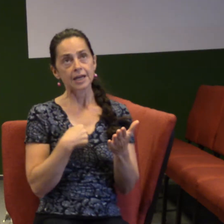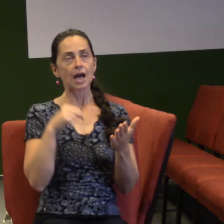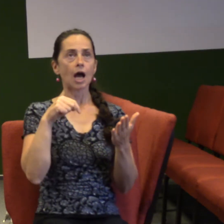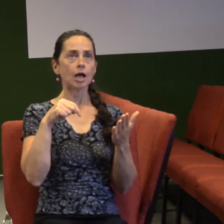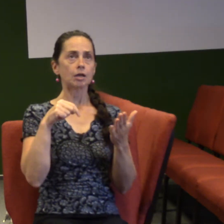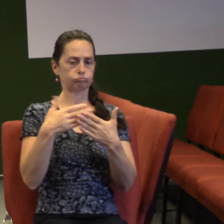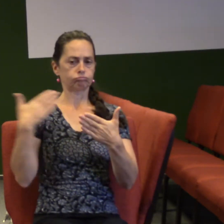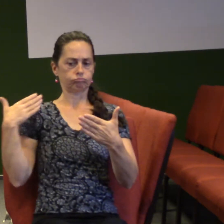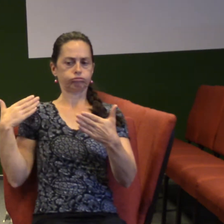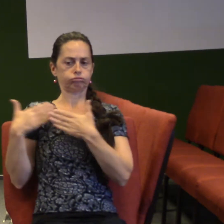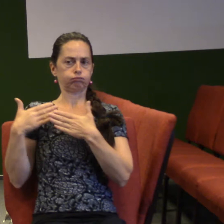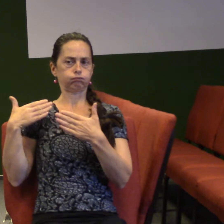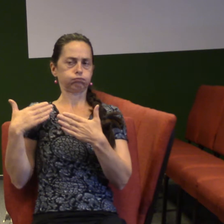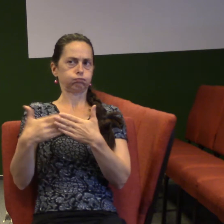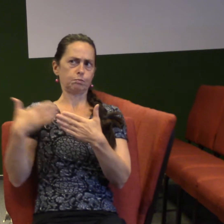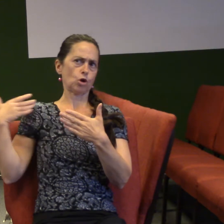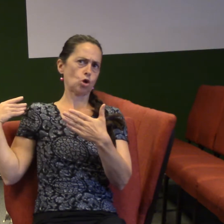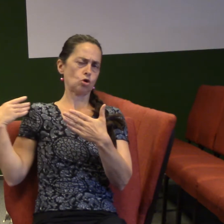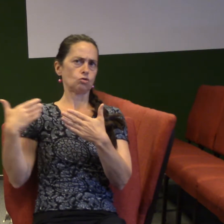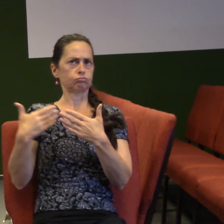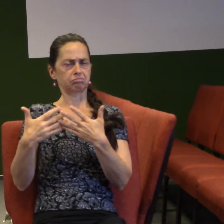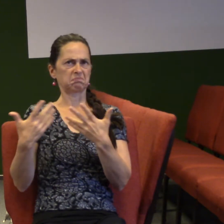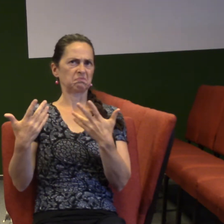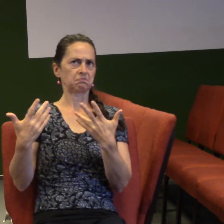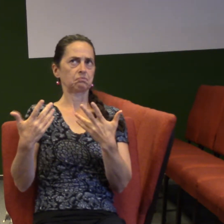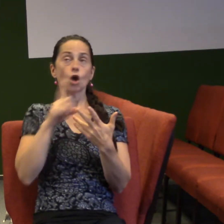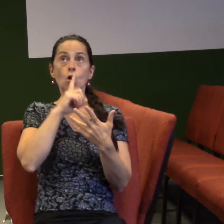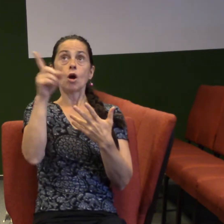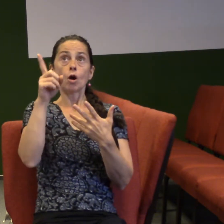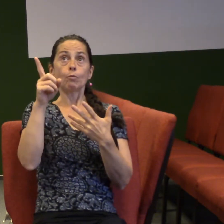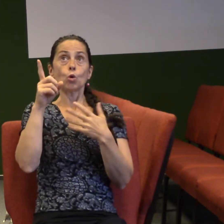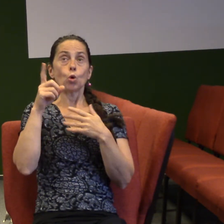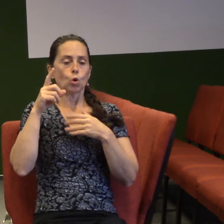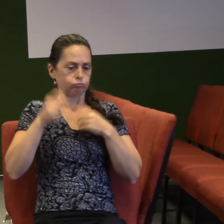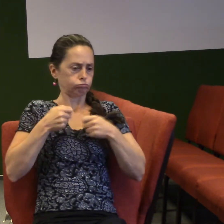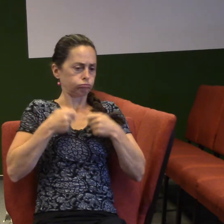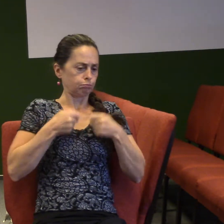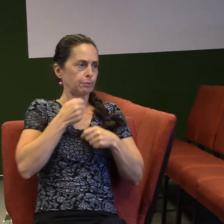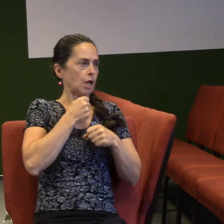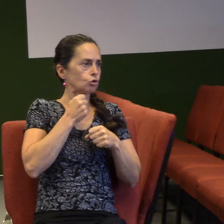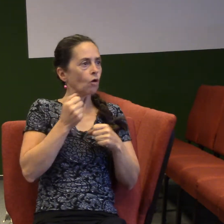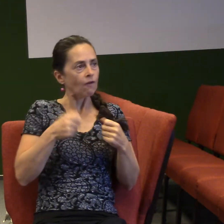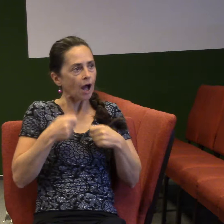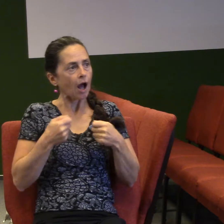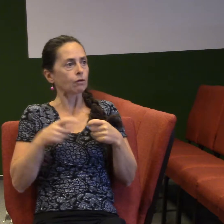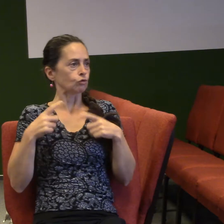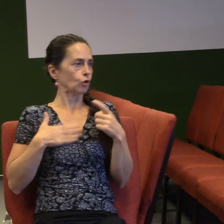několik měsíců, kdy Bůh jednal v určitých věcech, tak nějak vždycky nad moje očekávání.